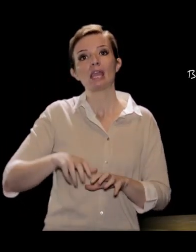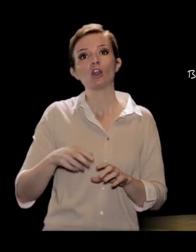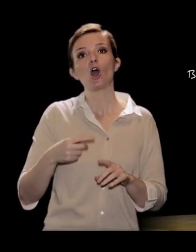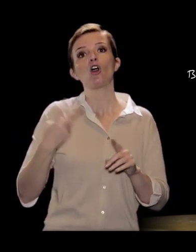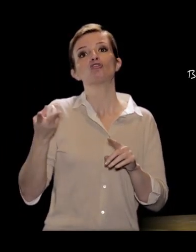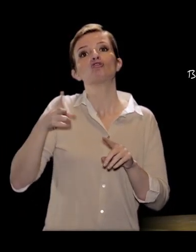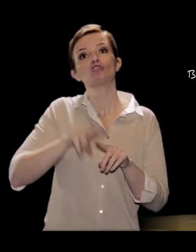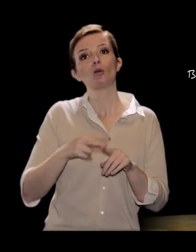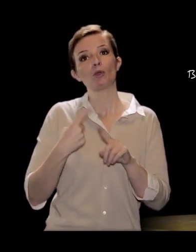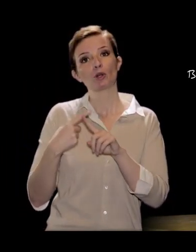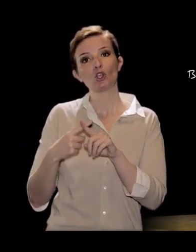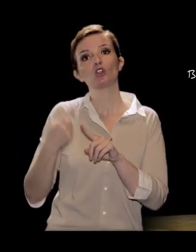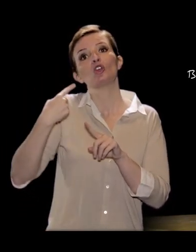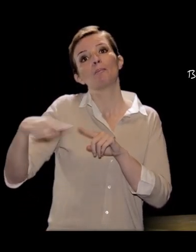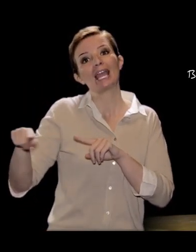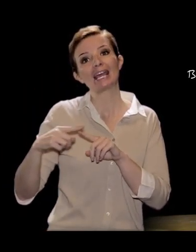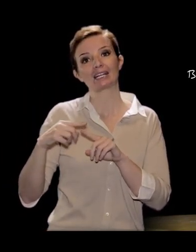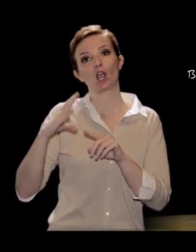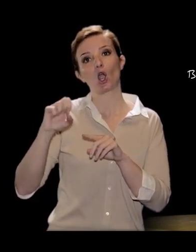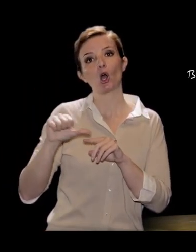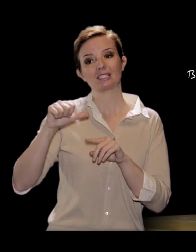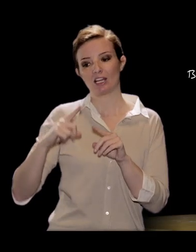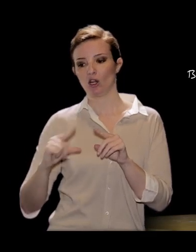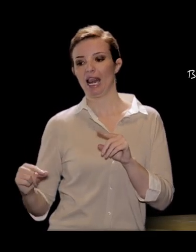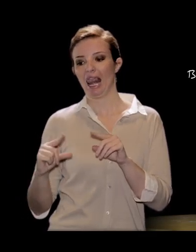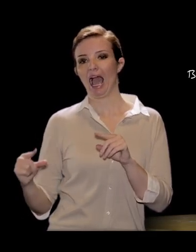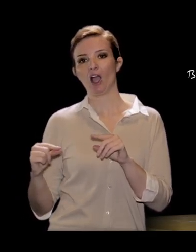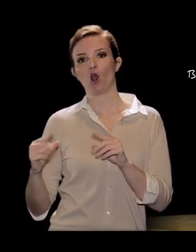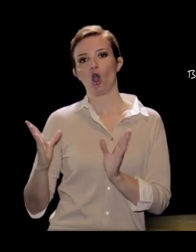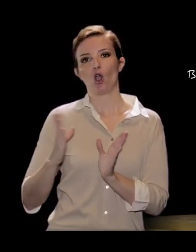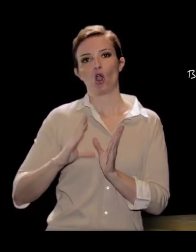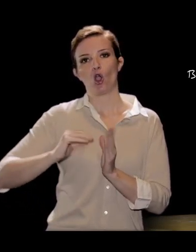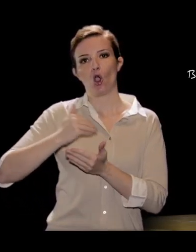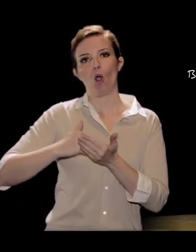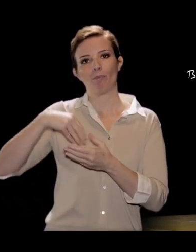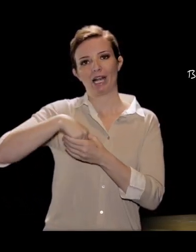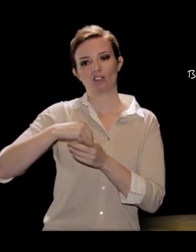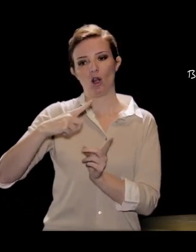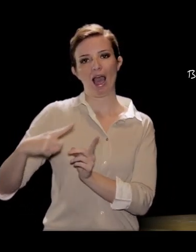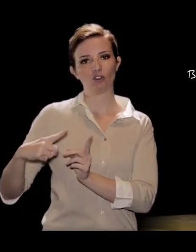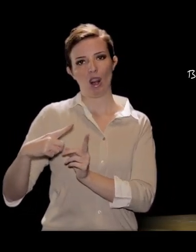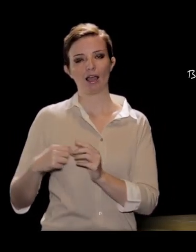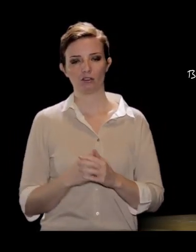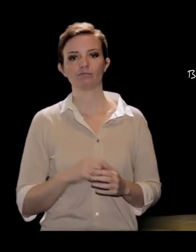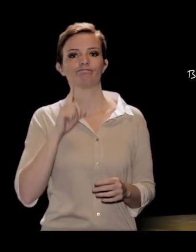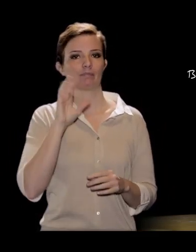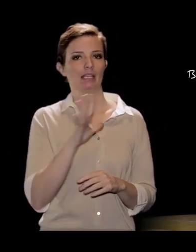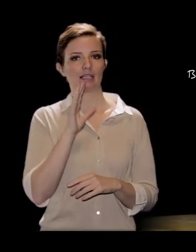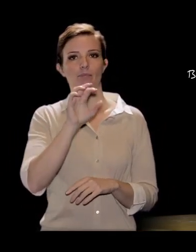il coseno dell'angolo che essi formano. Quindi dell'angolo compreso tra i due lati. Per esempio, A quadro sarà